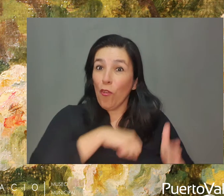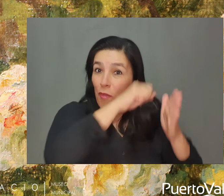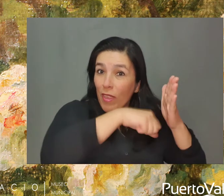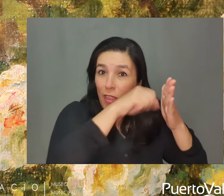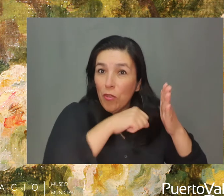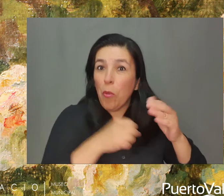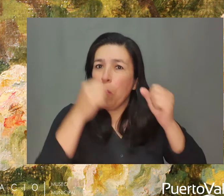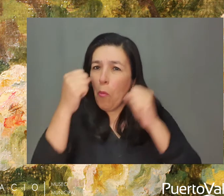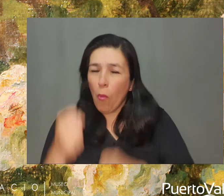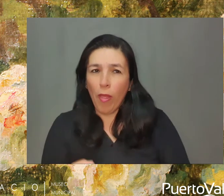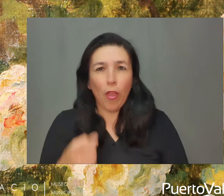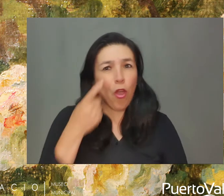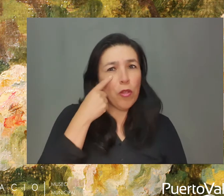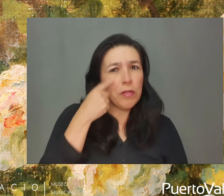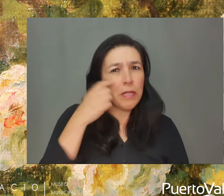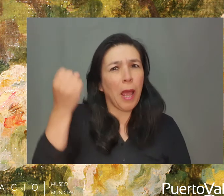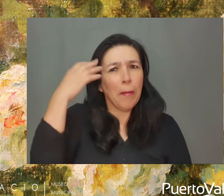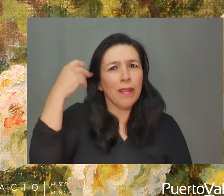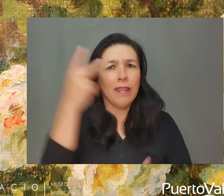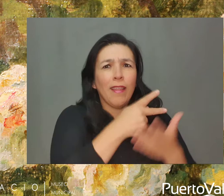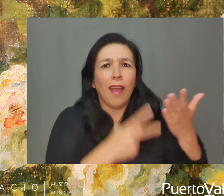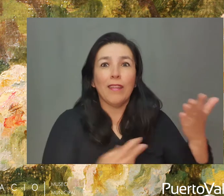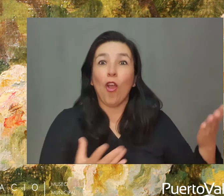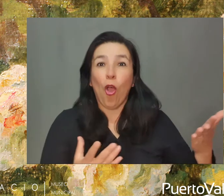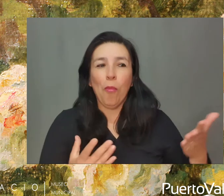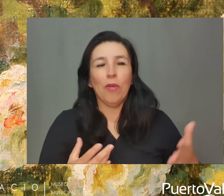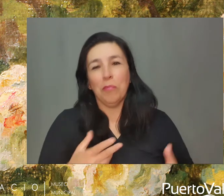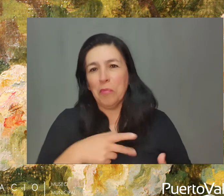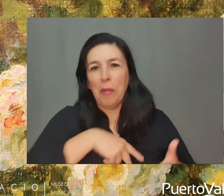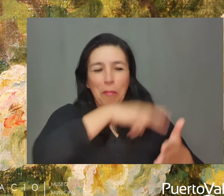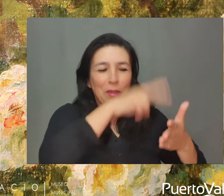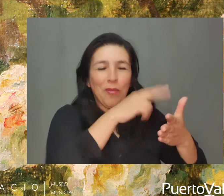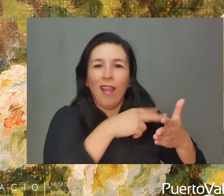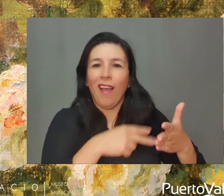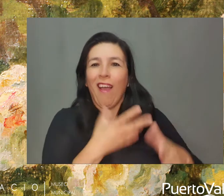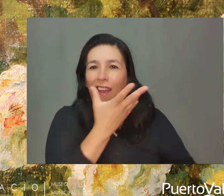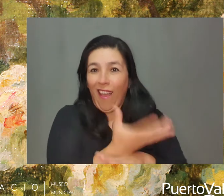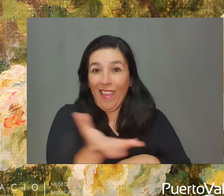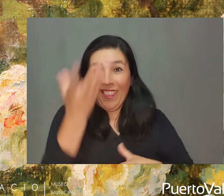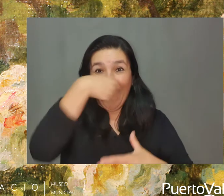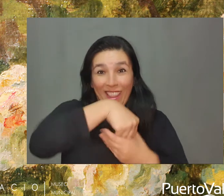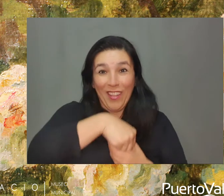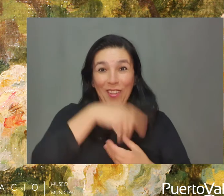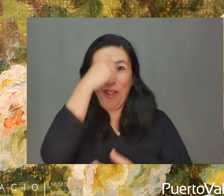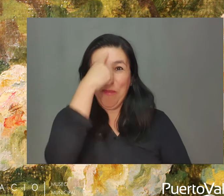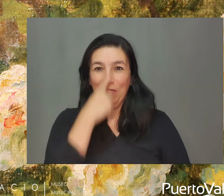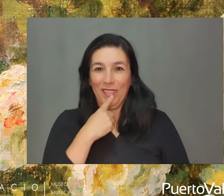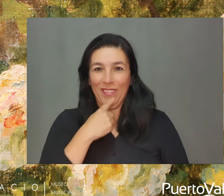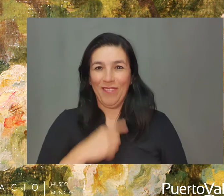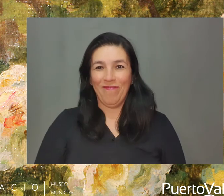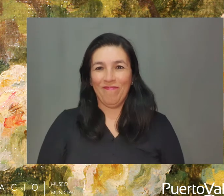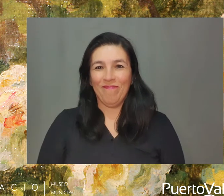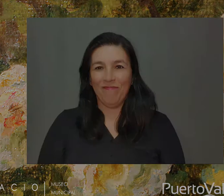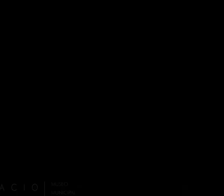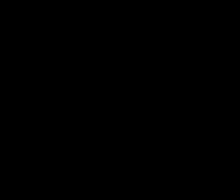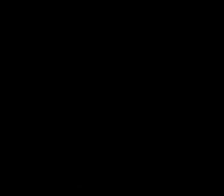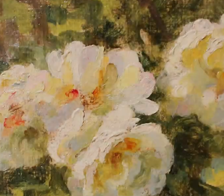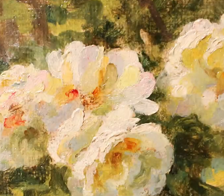A través de estos vídeos podrán conocer y aprender de arte a partir de obras que componen la colección del Museo Bavoriza.